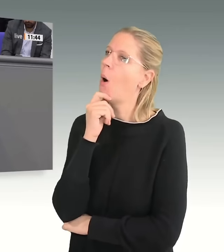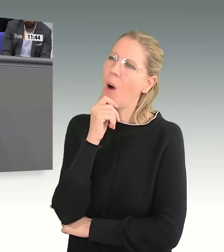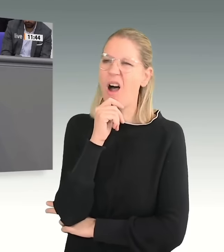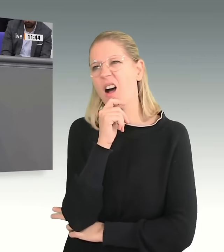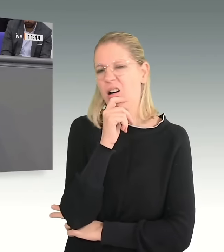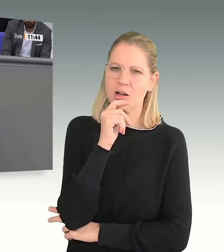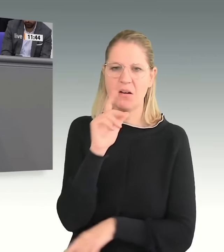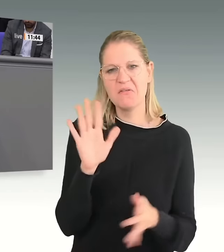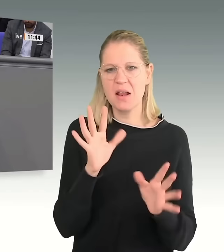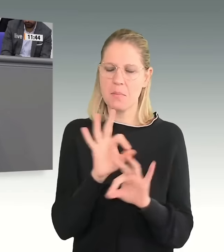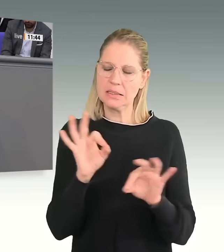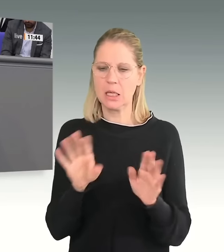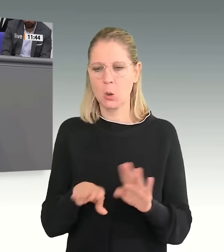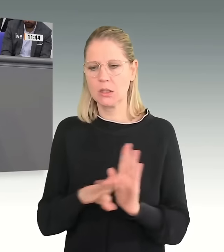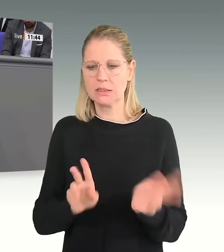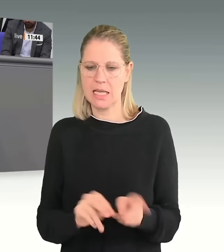doppelzüngig.